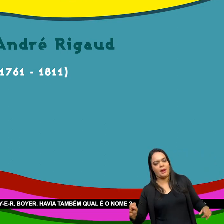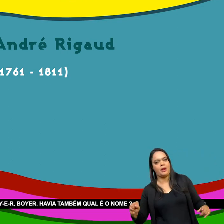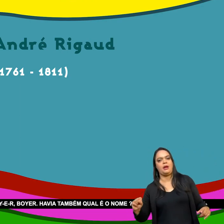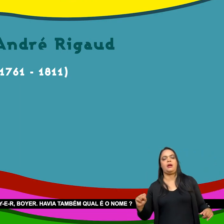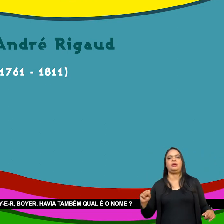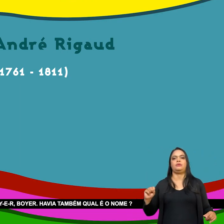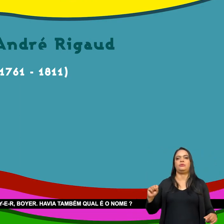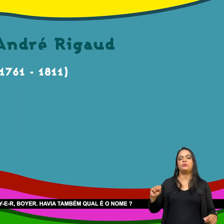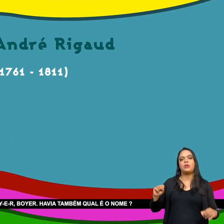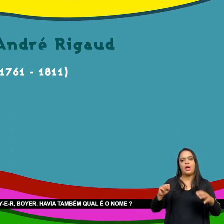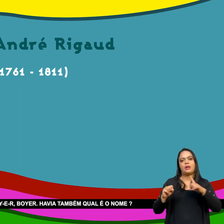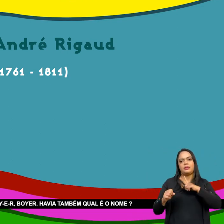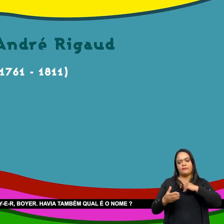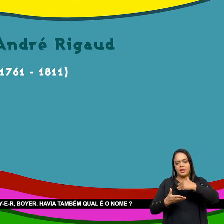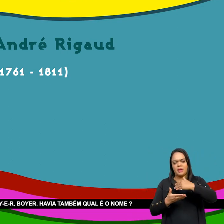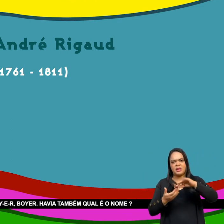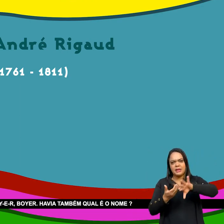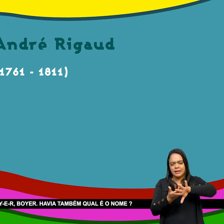importante